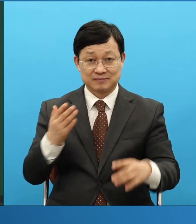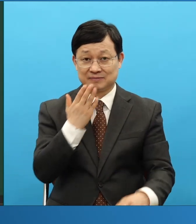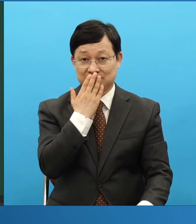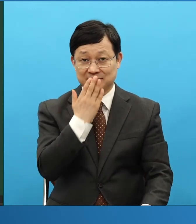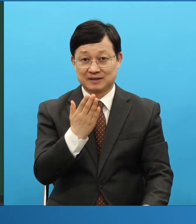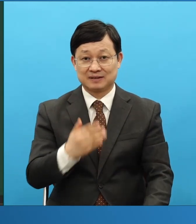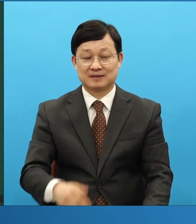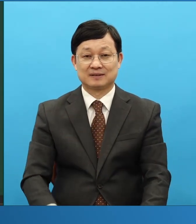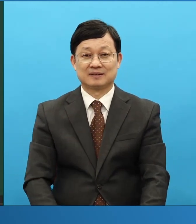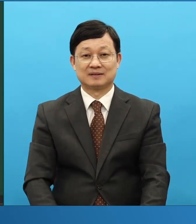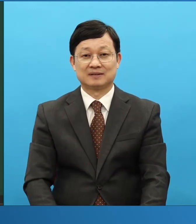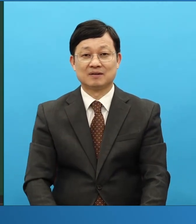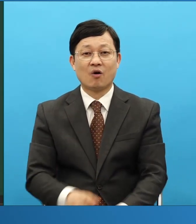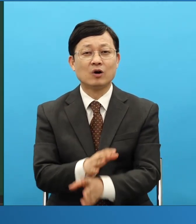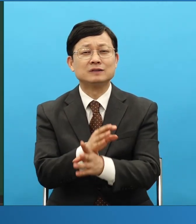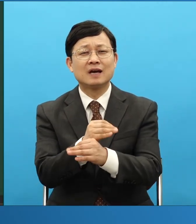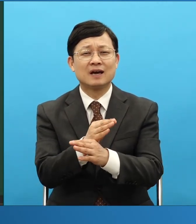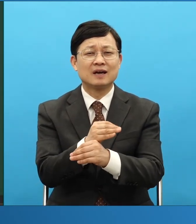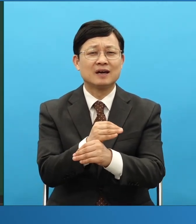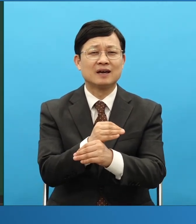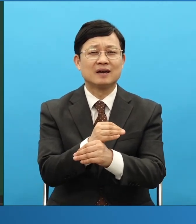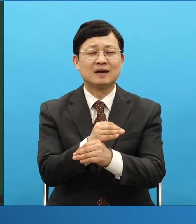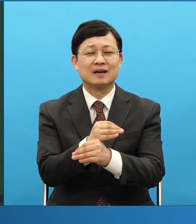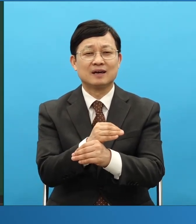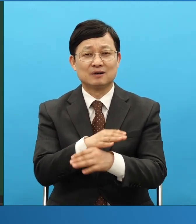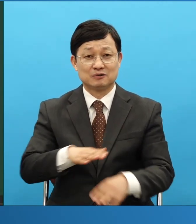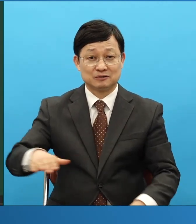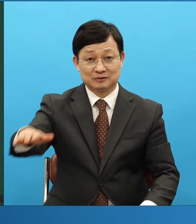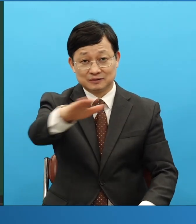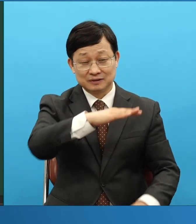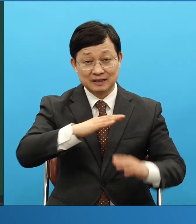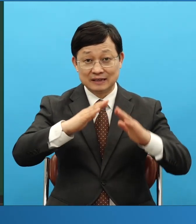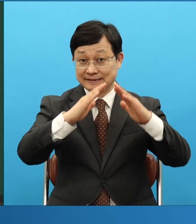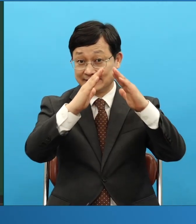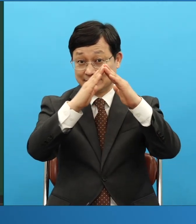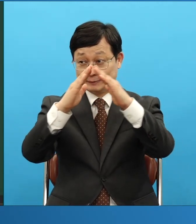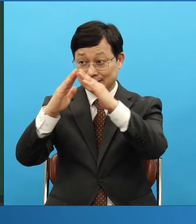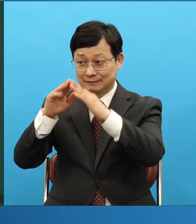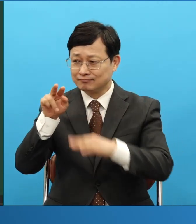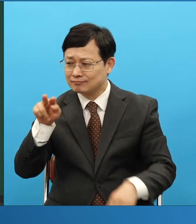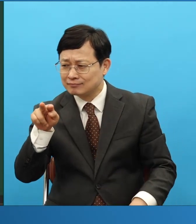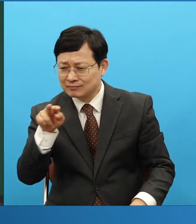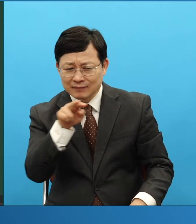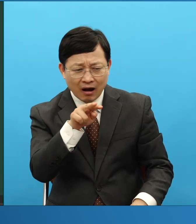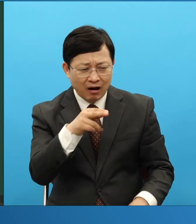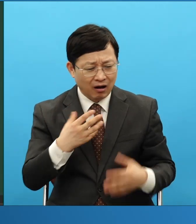언제? 우리는 집에 가고 오면 낙심되거나 어려운 거 있을 수 있습니다